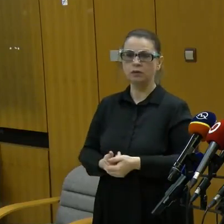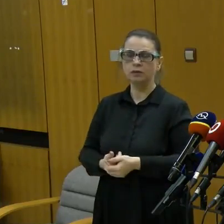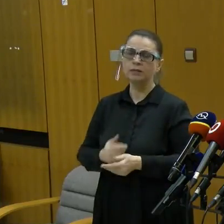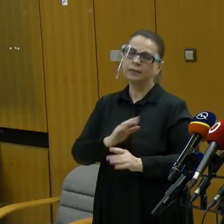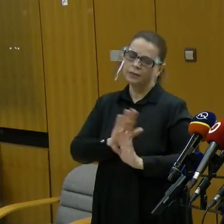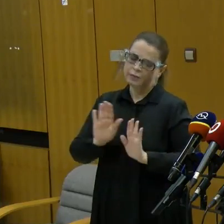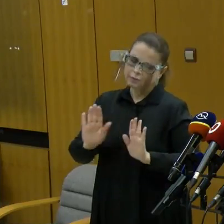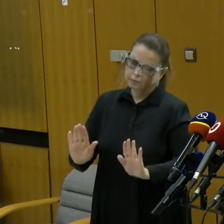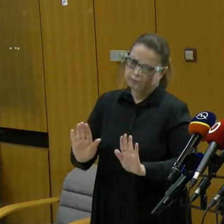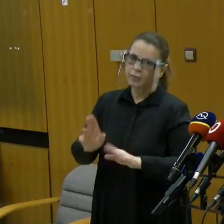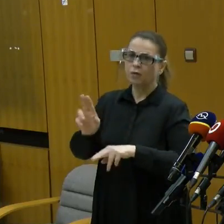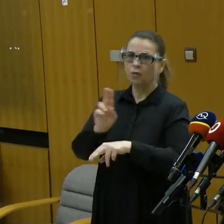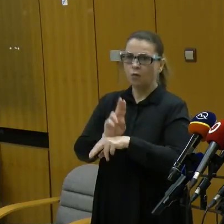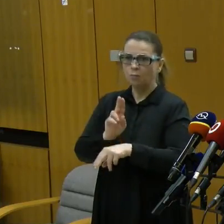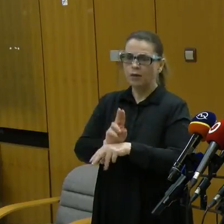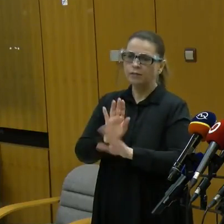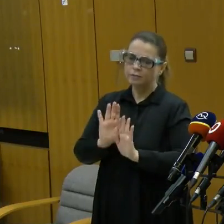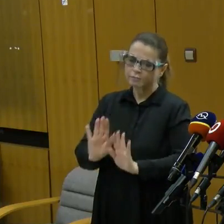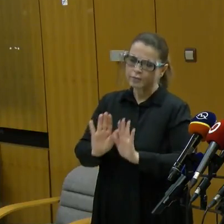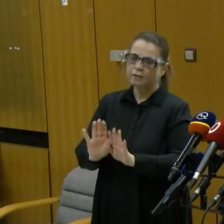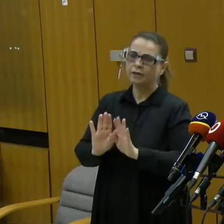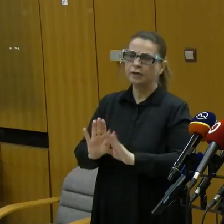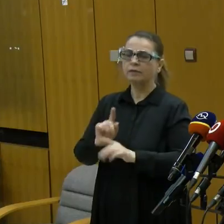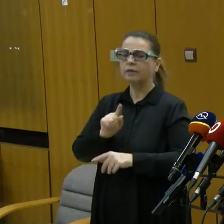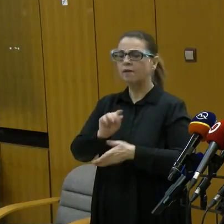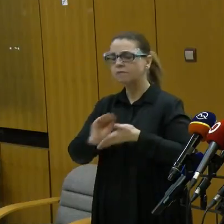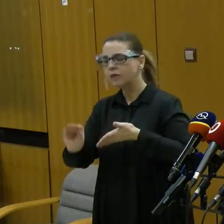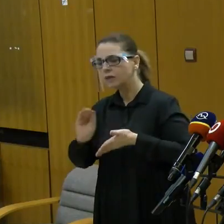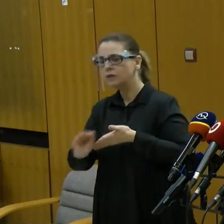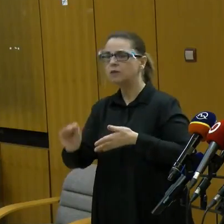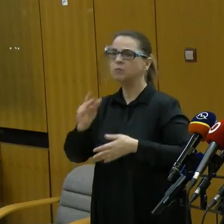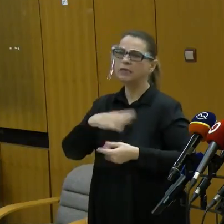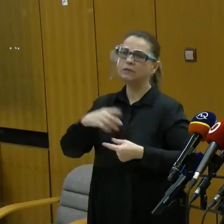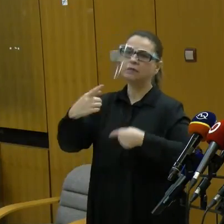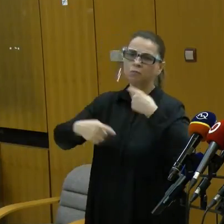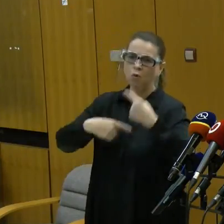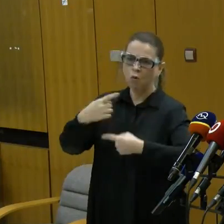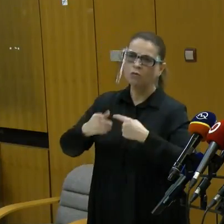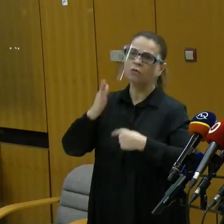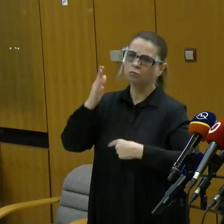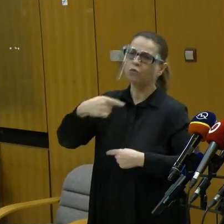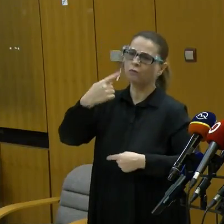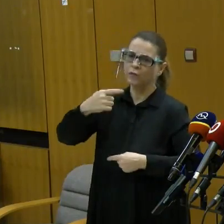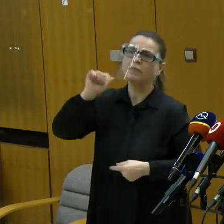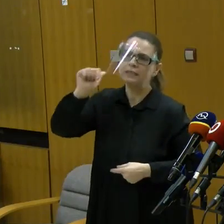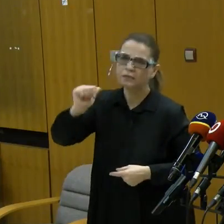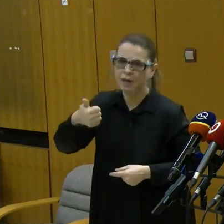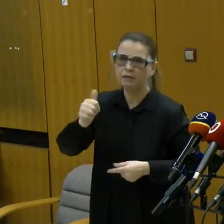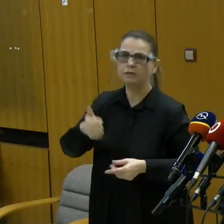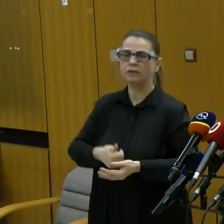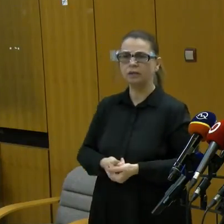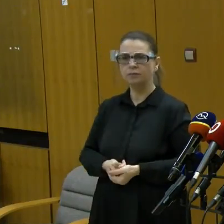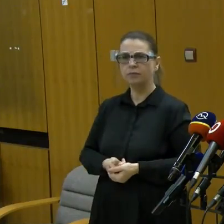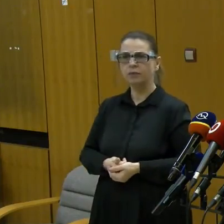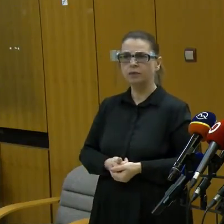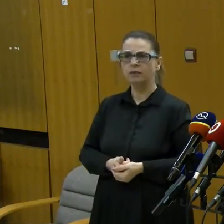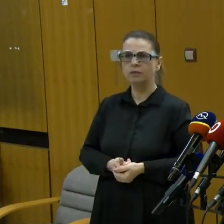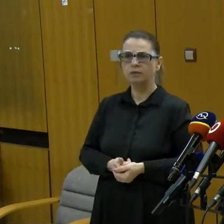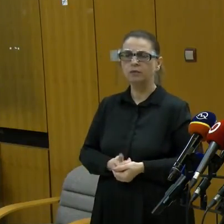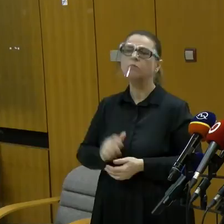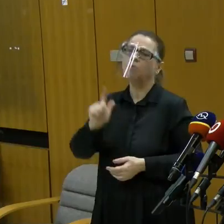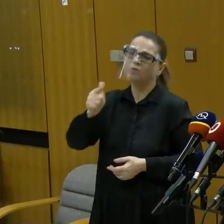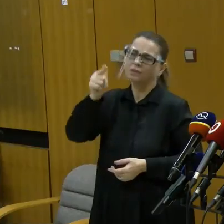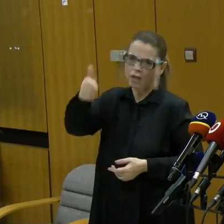Nechajme sa prekvapiť tieto opatrenia, teda tie výnimky, o ktorých chceme hovoriť, budeme prezentovať zajtra. A sú by sa tie vyniky, že sú